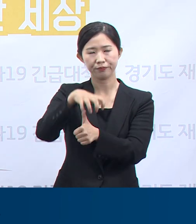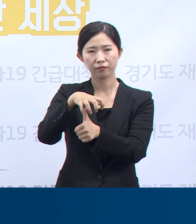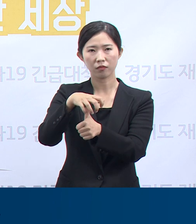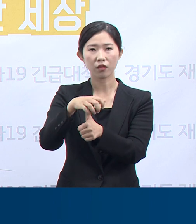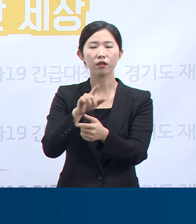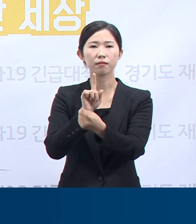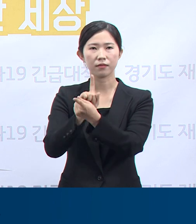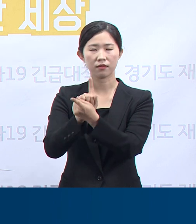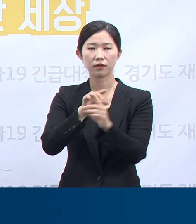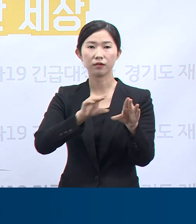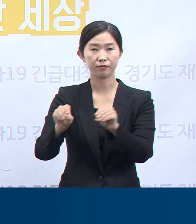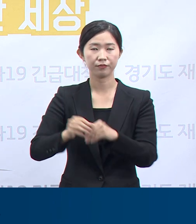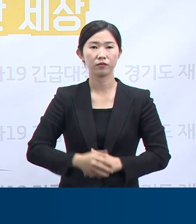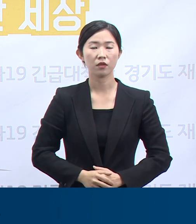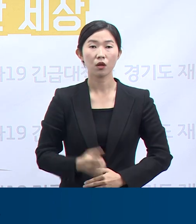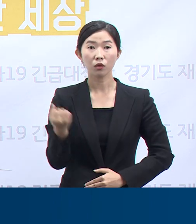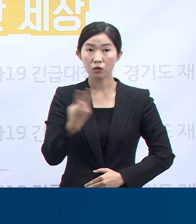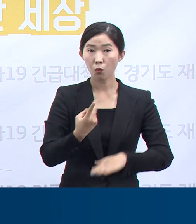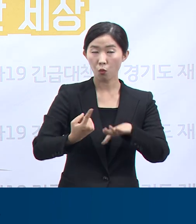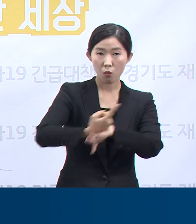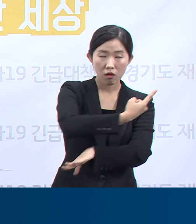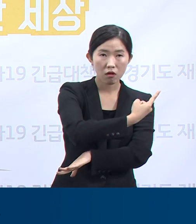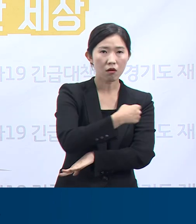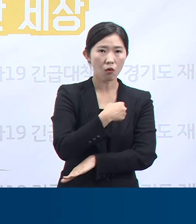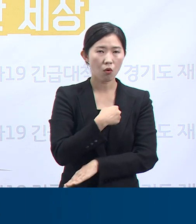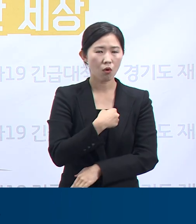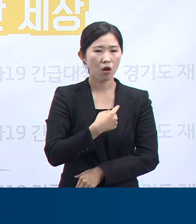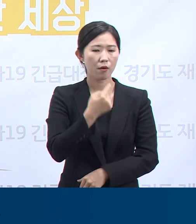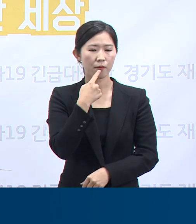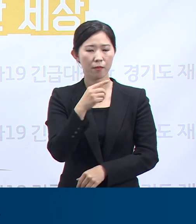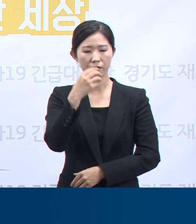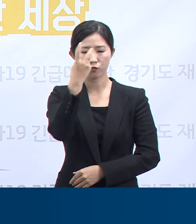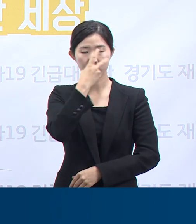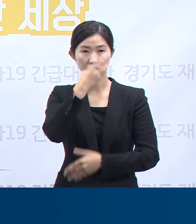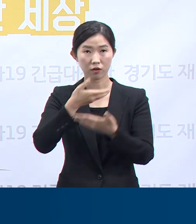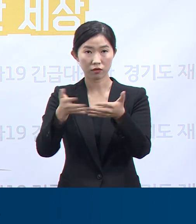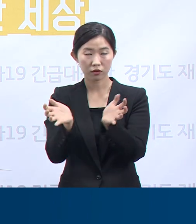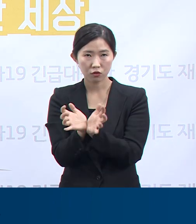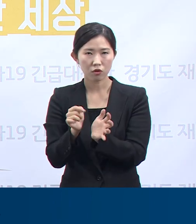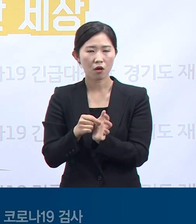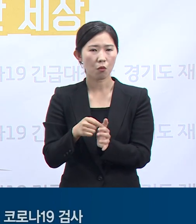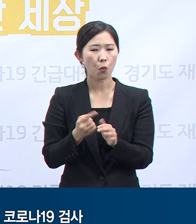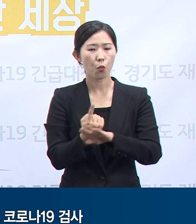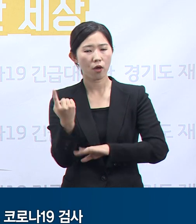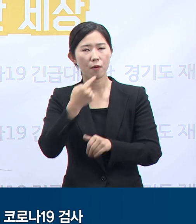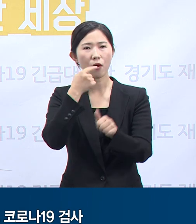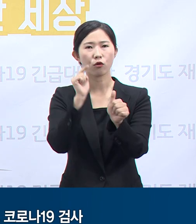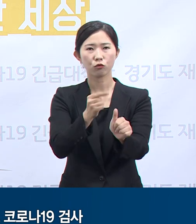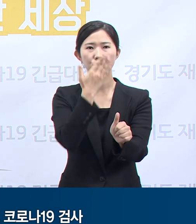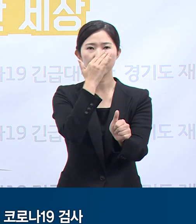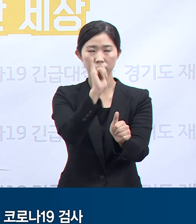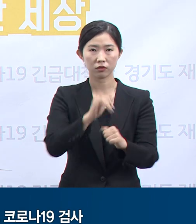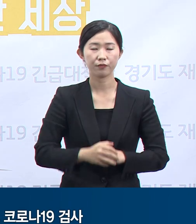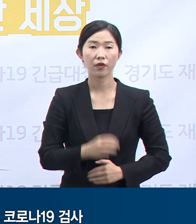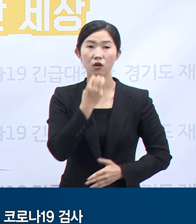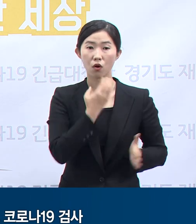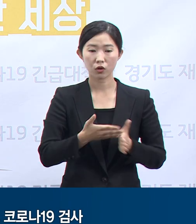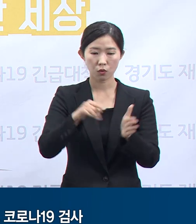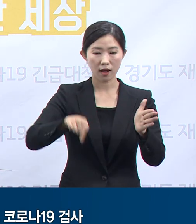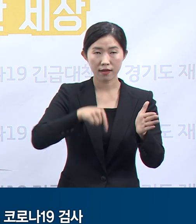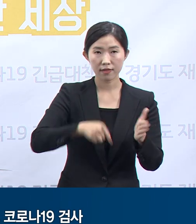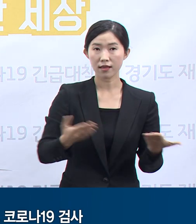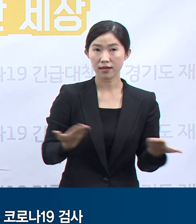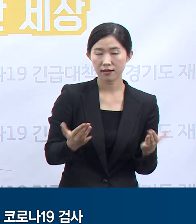분류되어 방역당국의 별도 격리 명령이 있을 수도 있습니다. 경기도의 주소, 거소, 직장, 기타 연구를 준